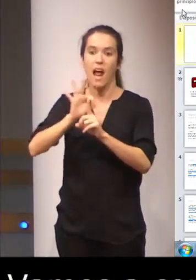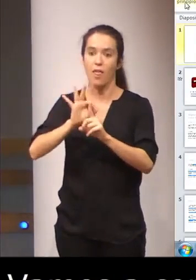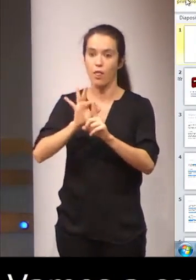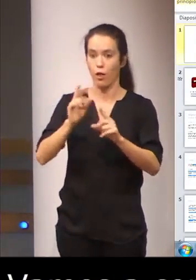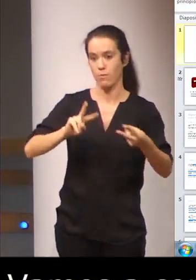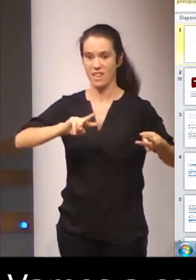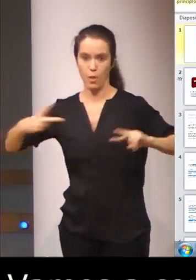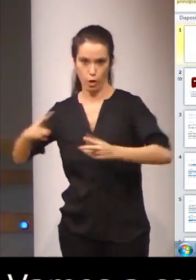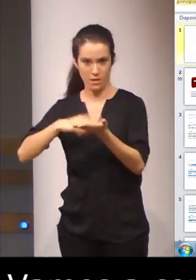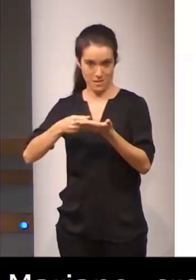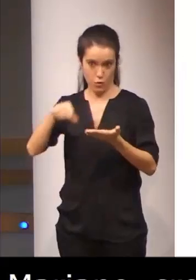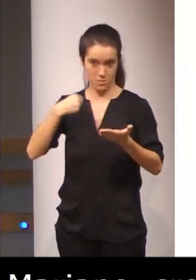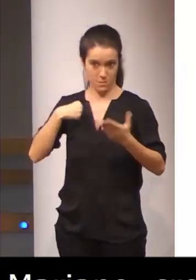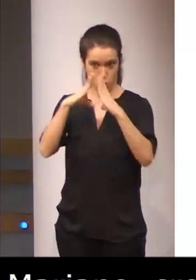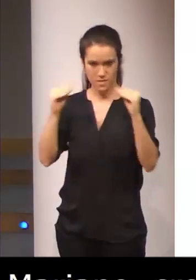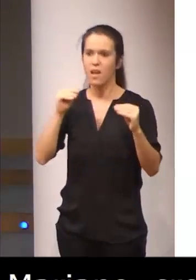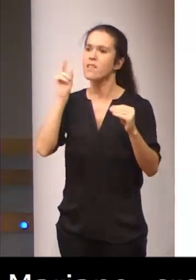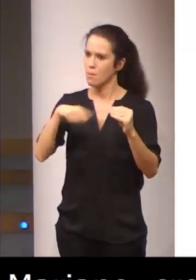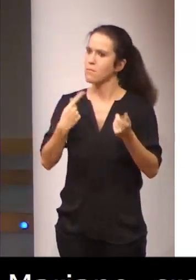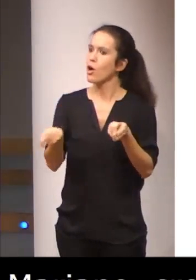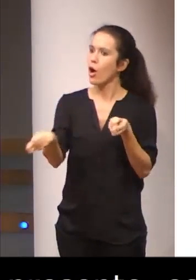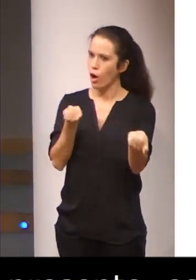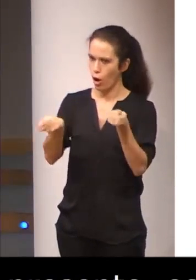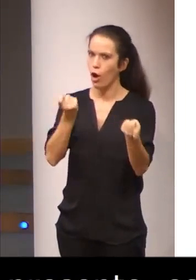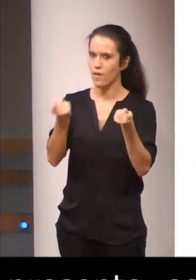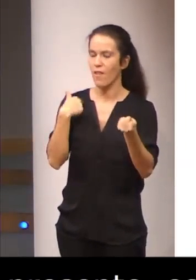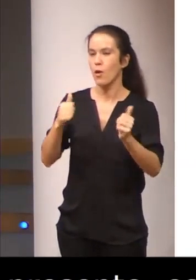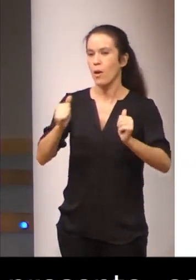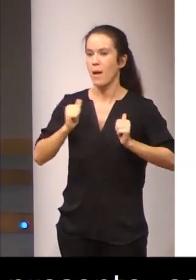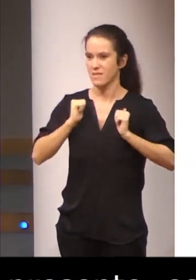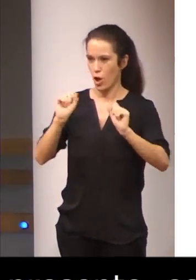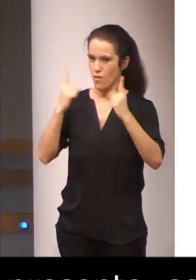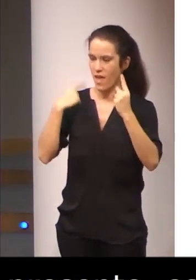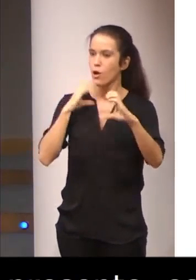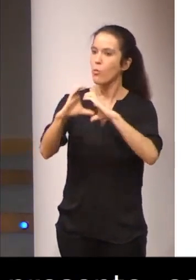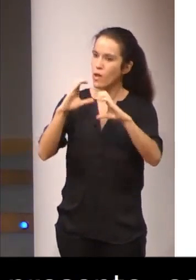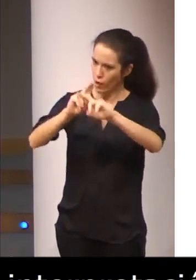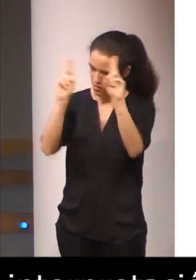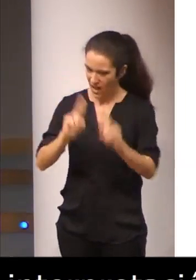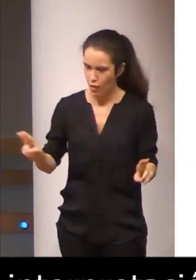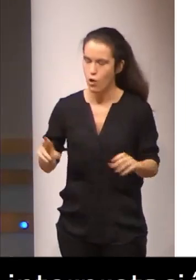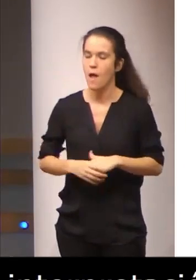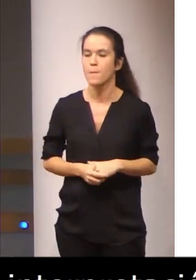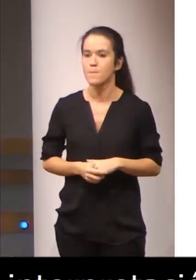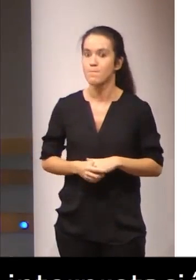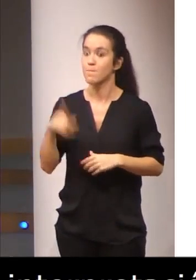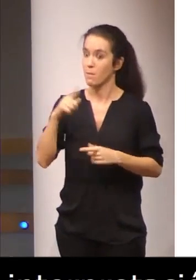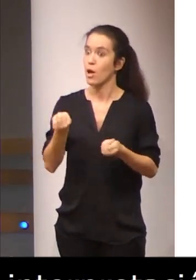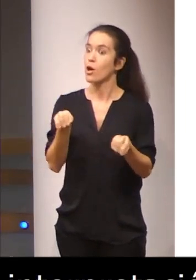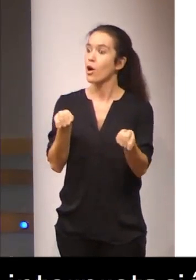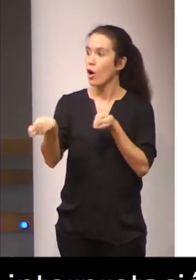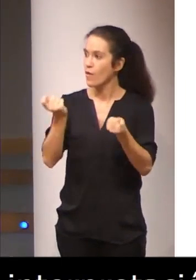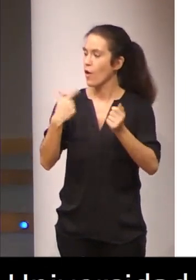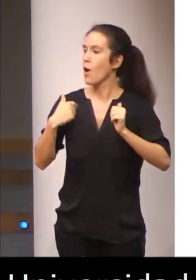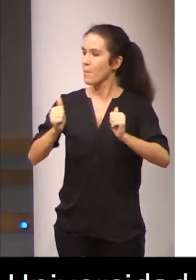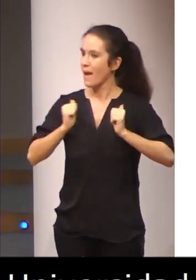de esta universidad. Ha sido coordinadora académica del Máster Oficial de Comunicación Internacional. Coordinador del